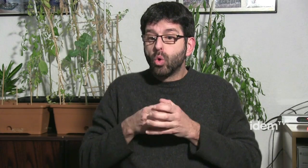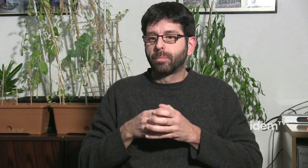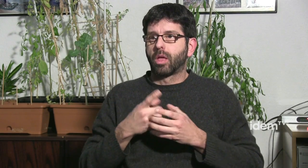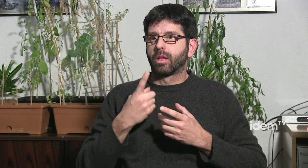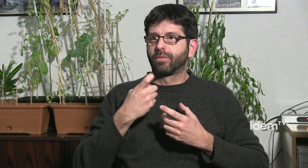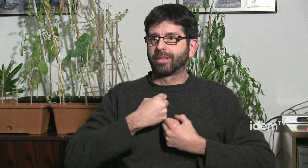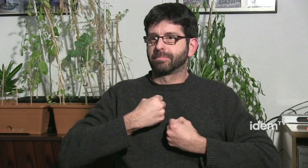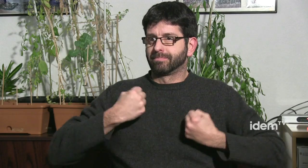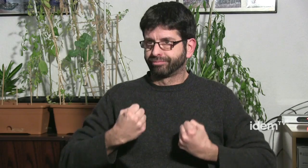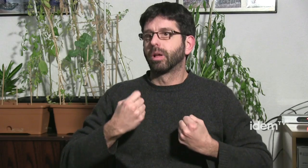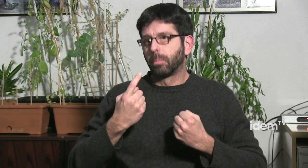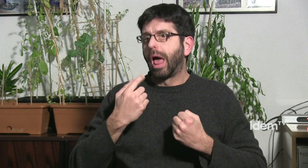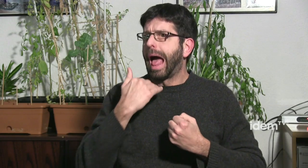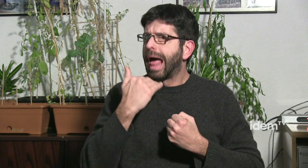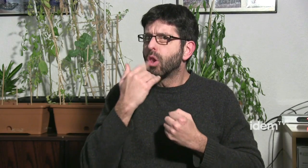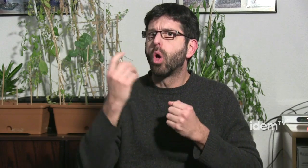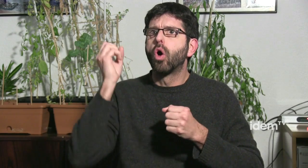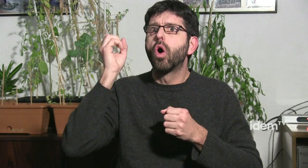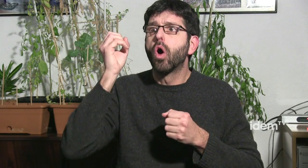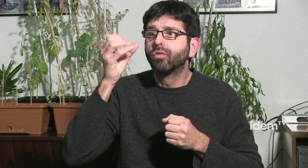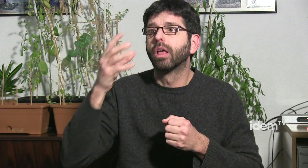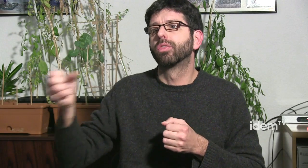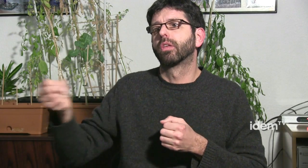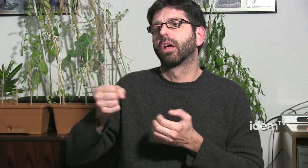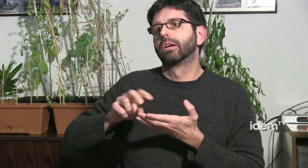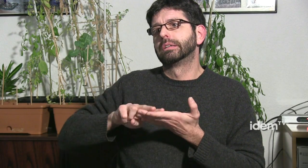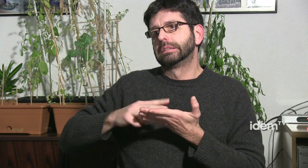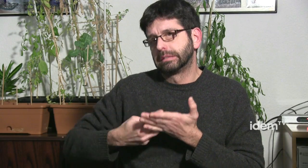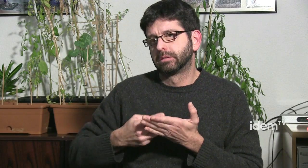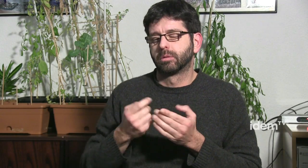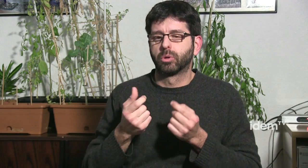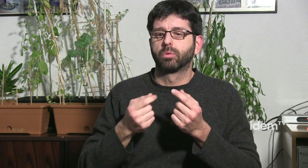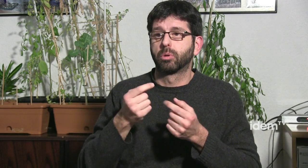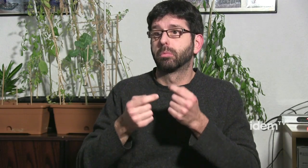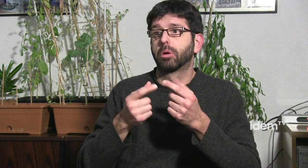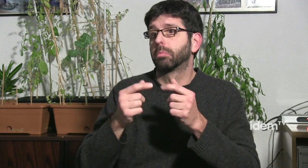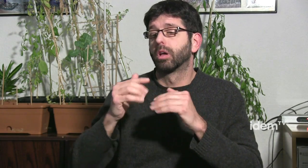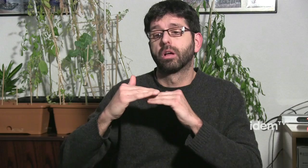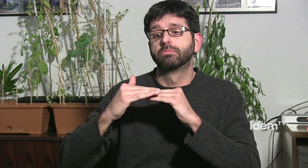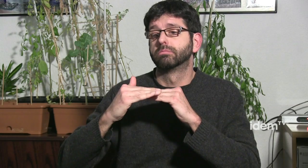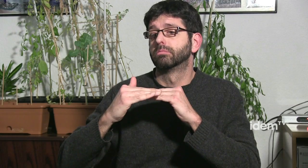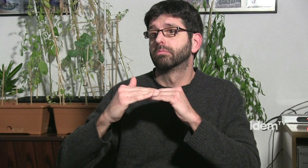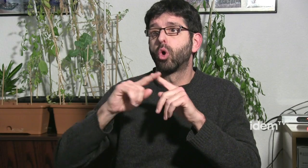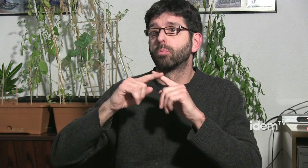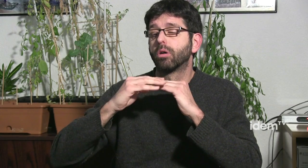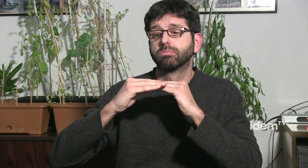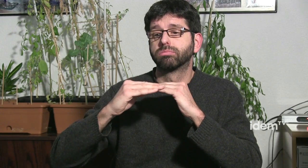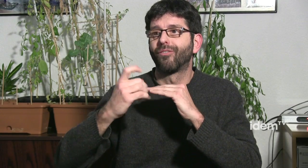depèn de quin projecte era difícil que l'acollissin llavors nosaltres hem intentat sempre